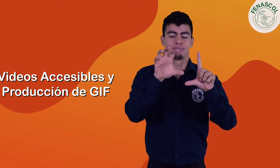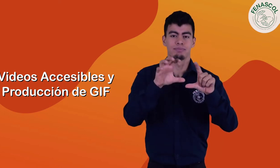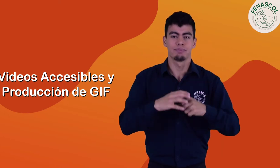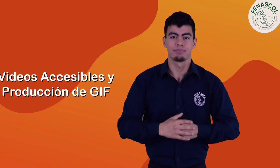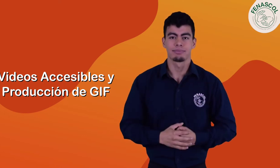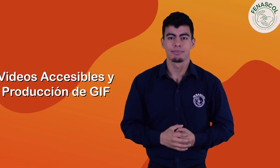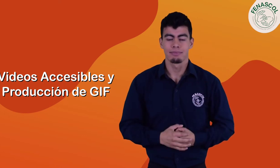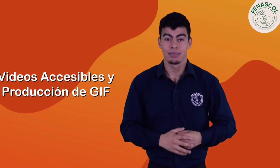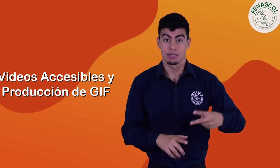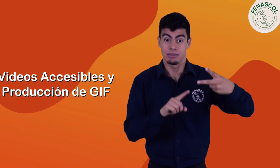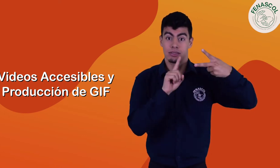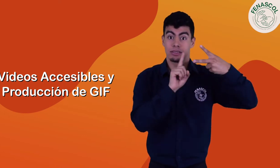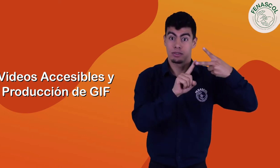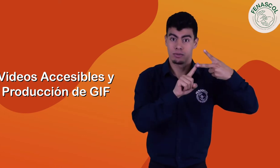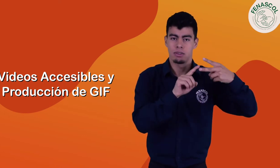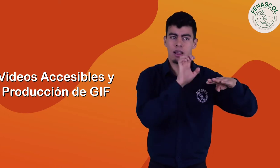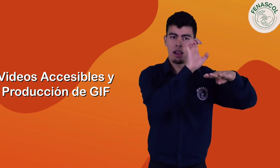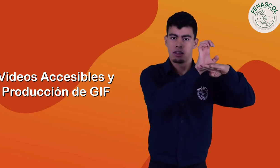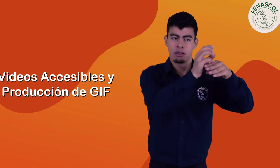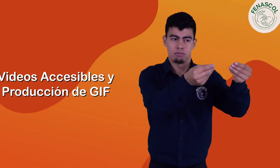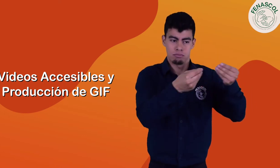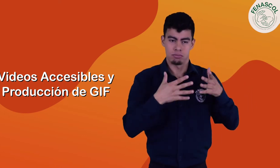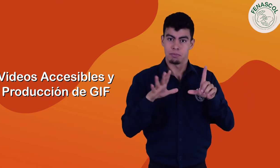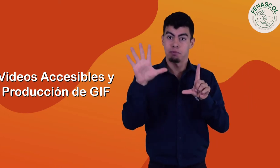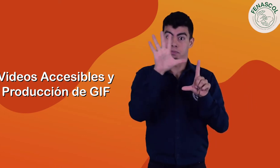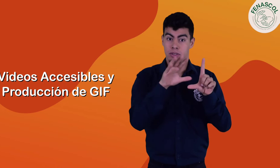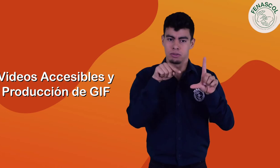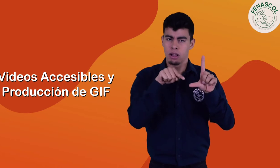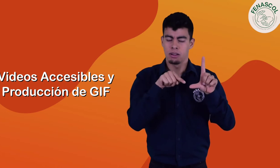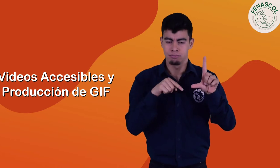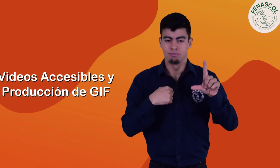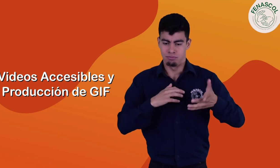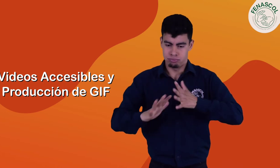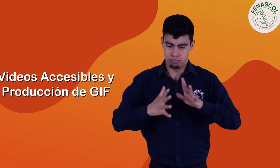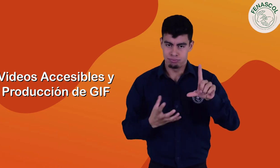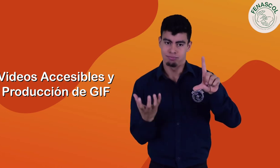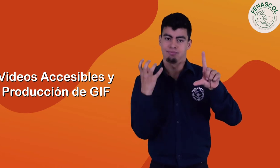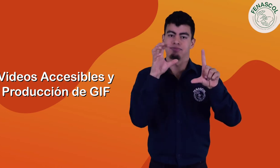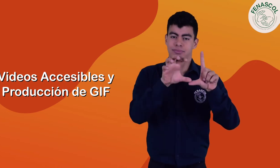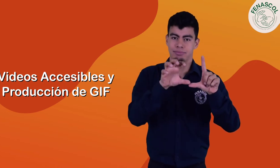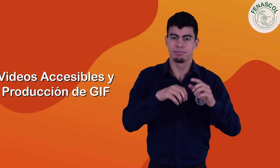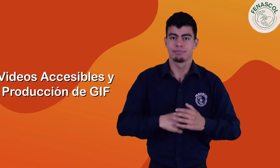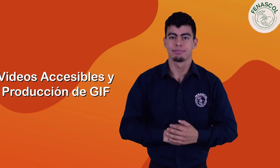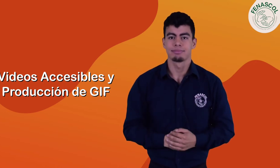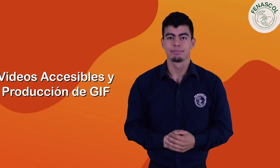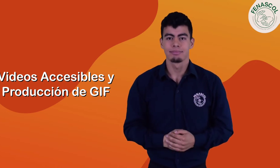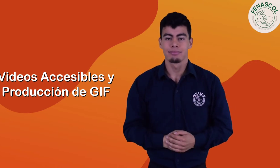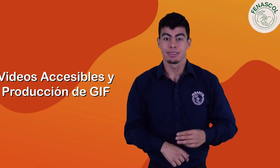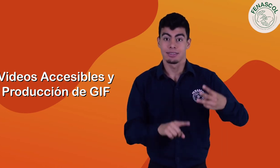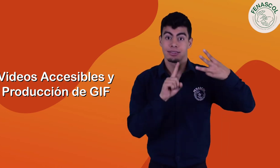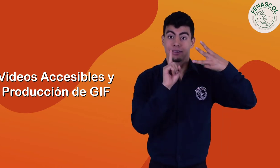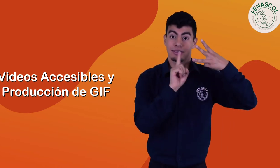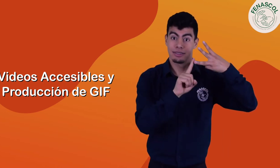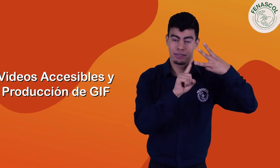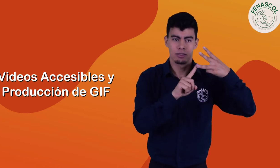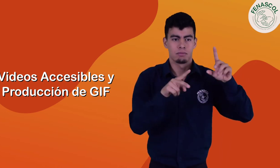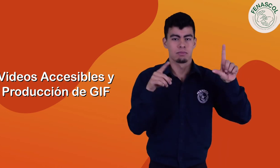fondo, es decir, en croma, para ser incrustado en productos audiovisuales. Segundo, en un video producido por una